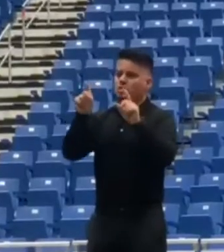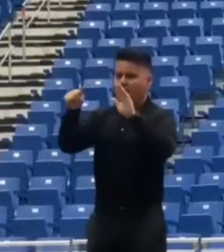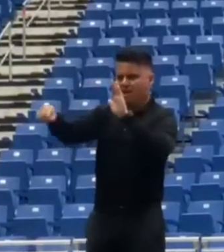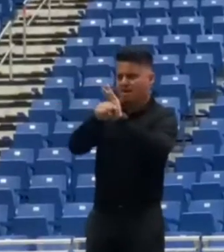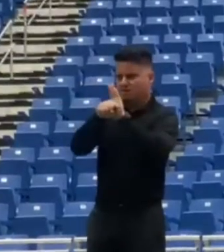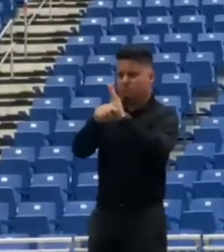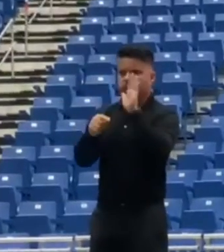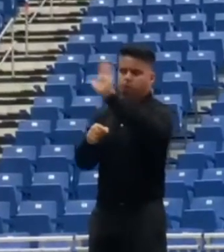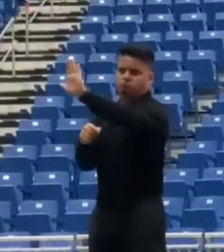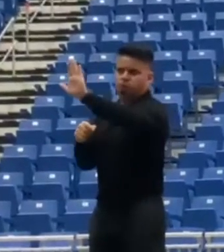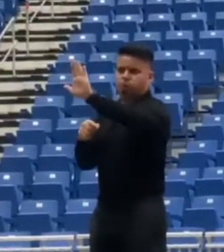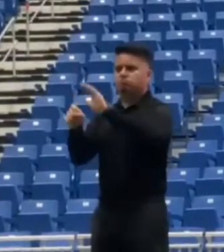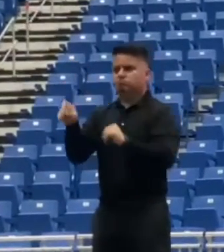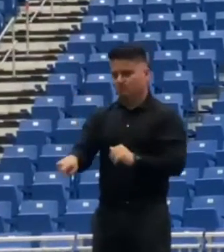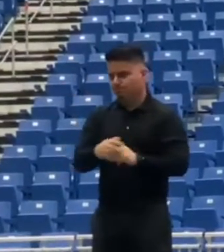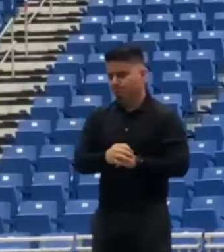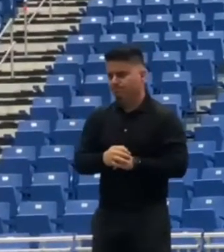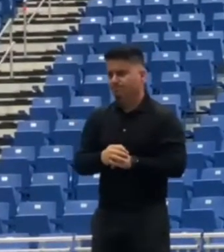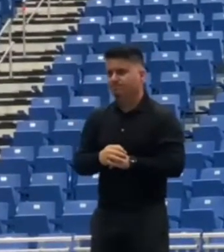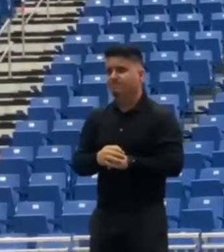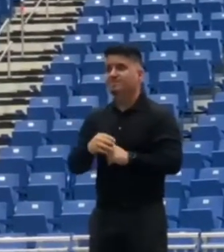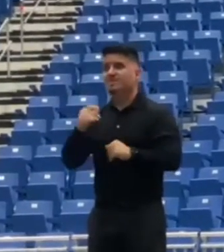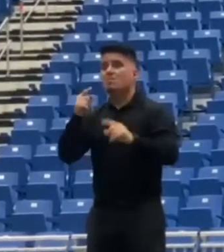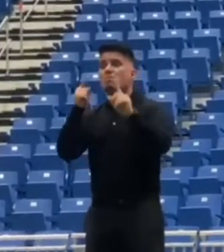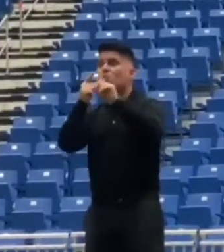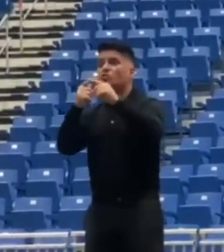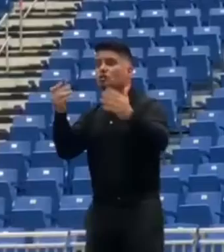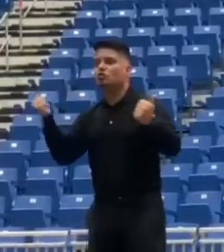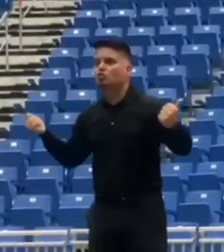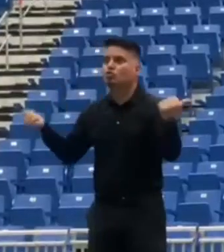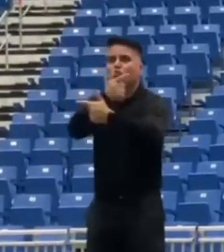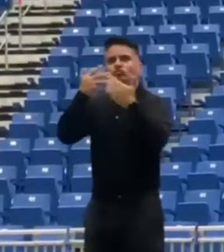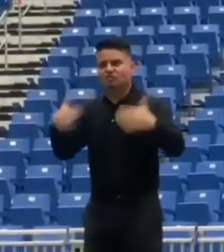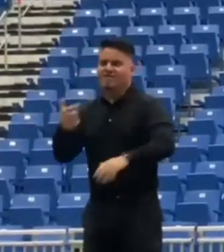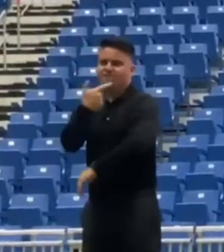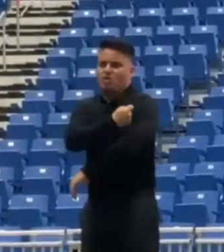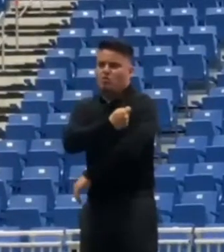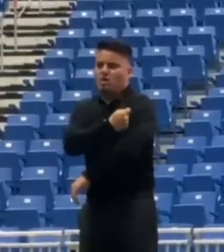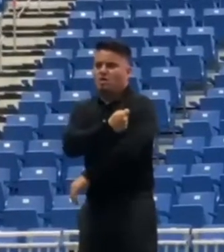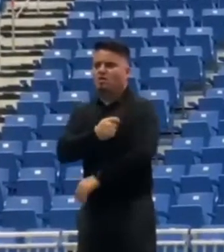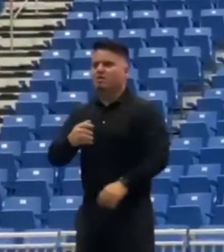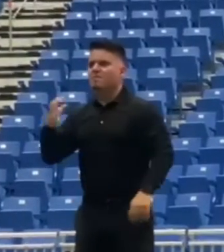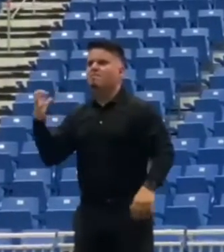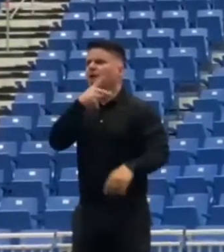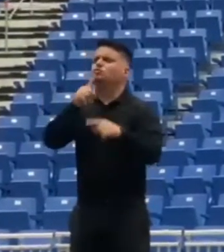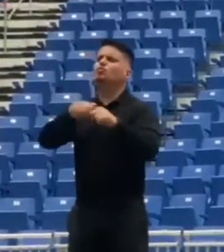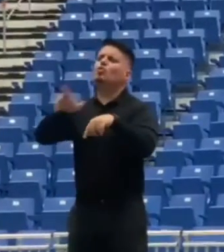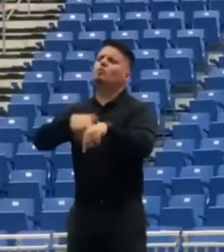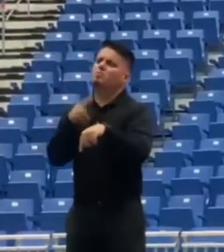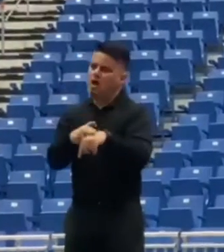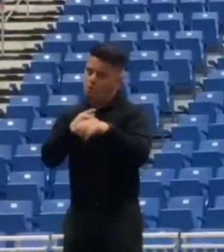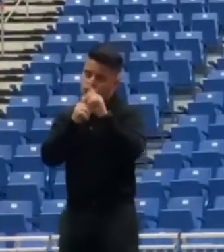vacunados, pues cuando todos nos vacunemos podremos verdaderamente regresar a la normalidad. Insisto